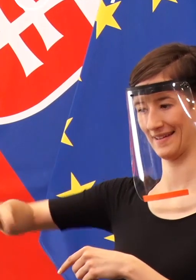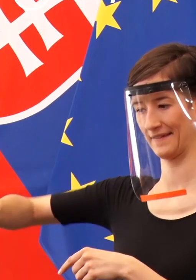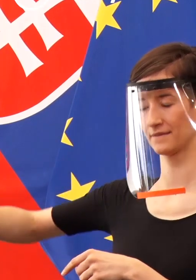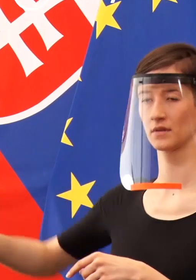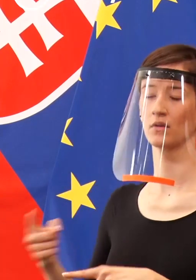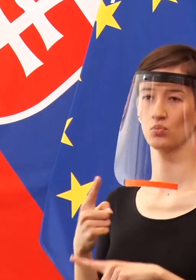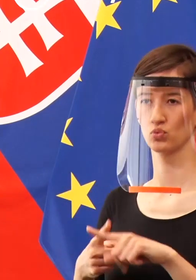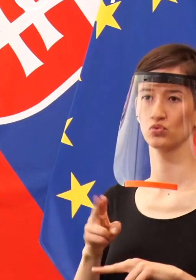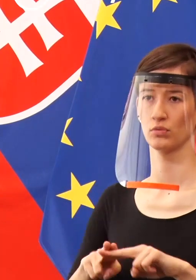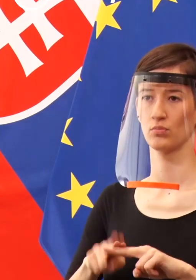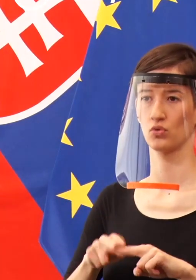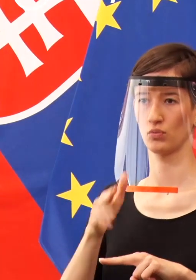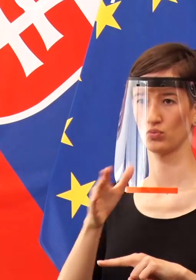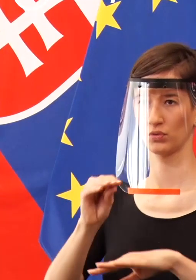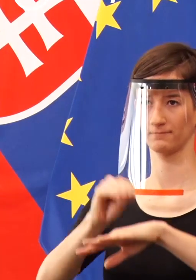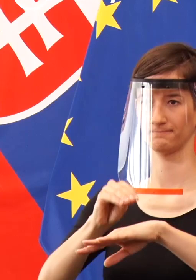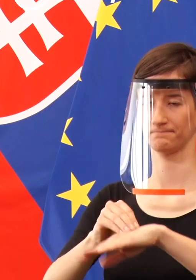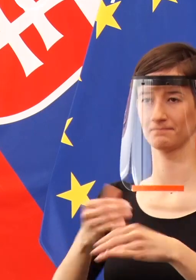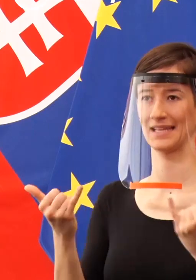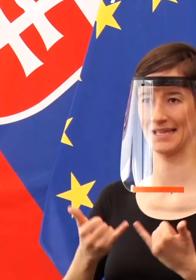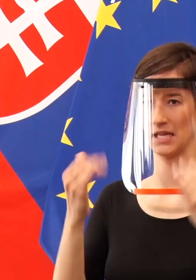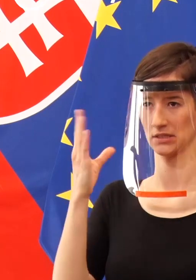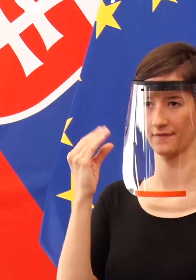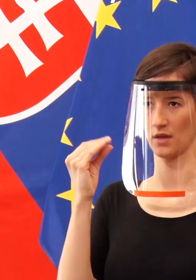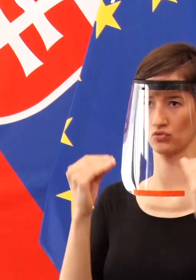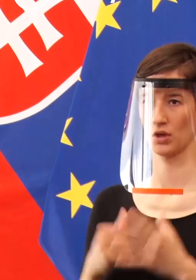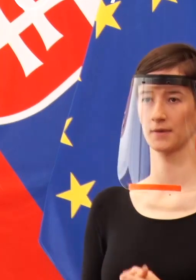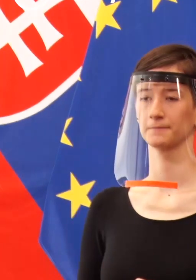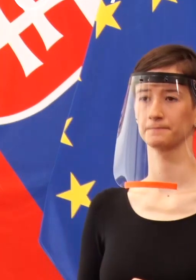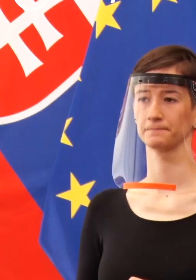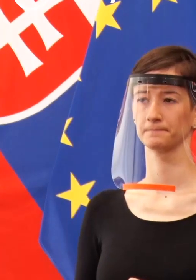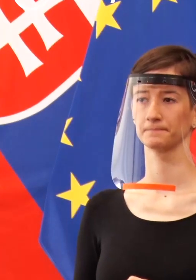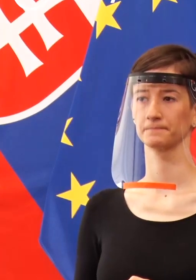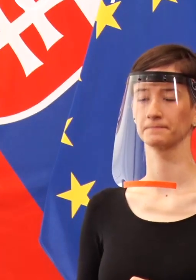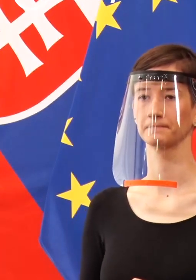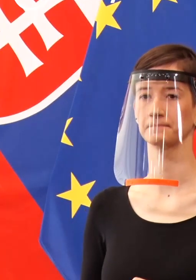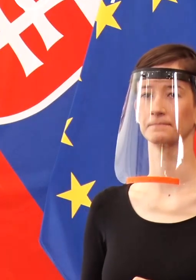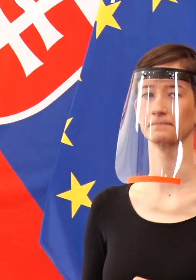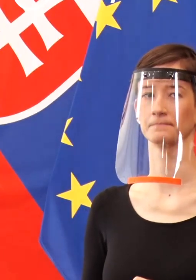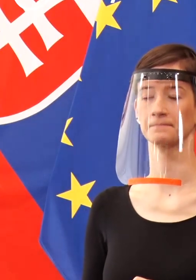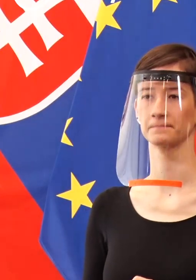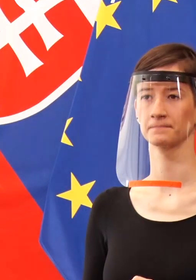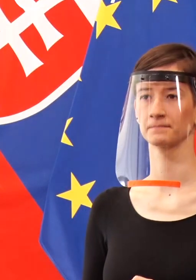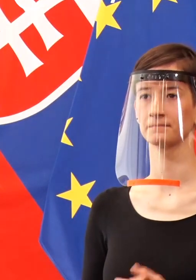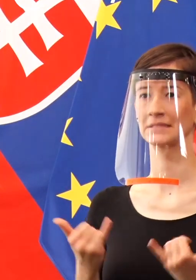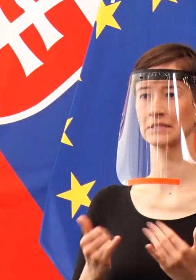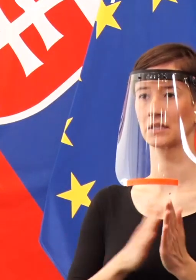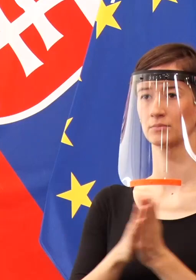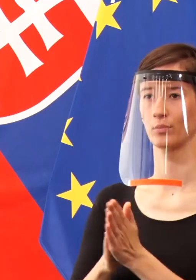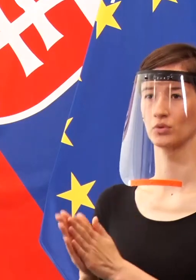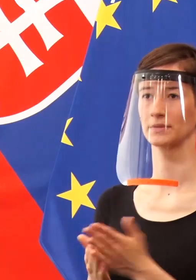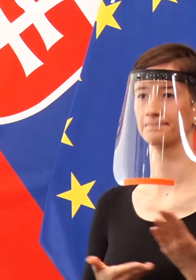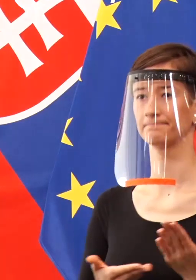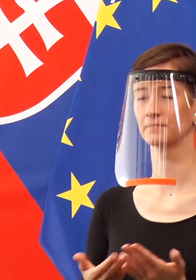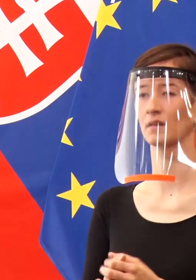realizáciu vám oznamím ešte dnes večer priamo z tvaru miesta. Poprosím, nech sa páči,